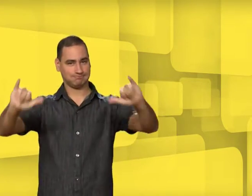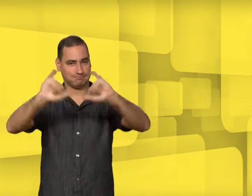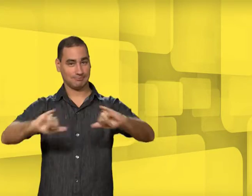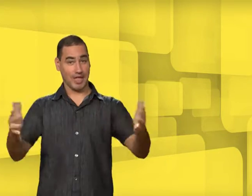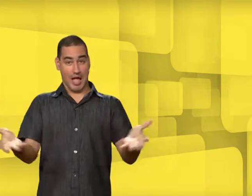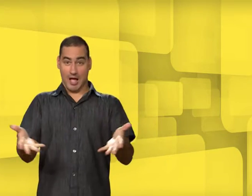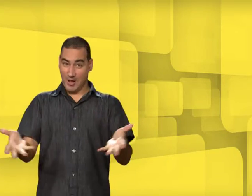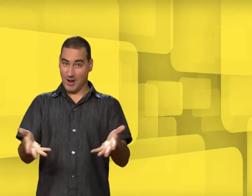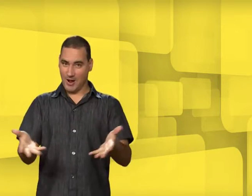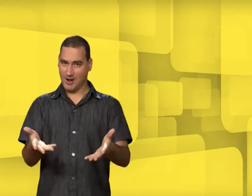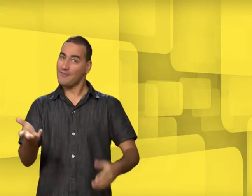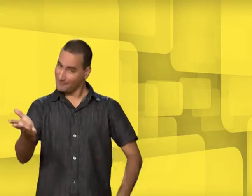Vamos aprender?